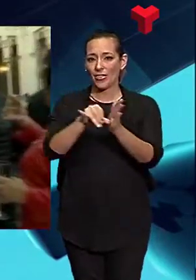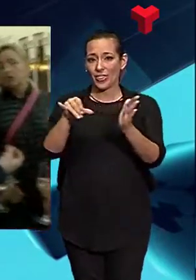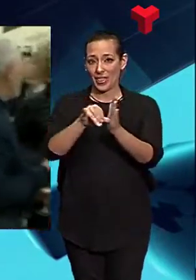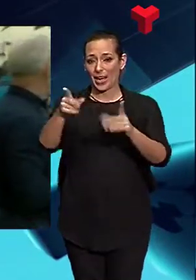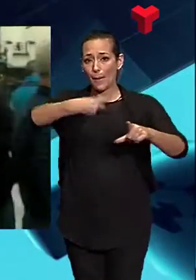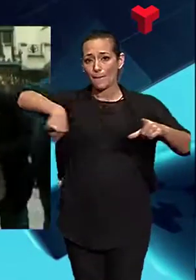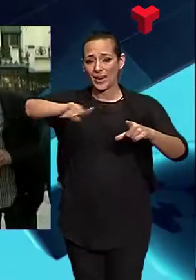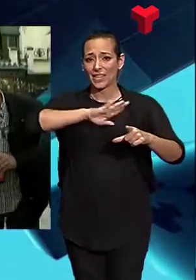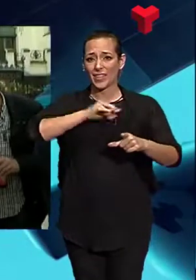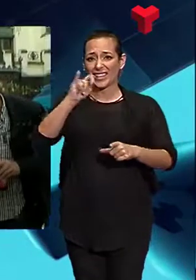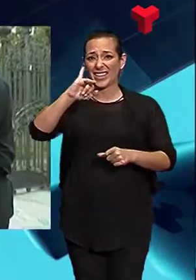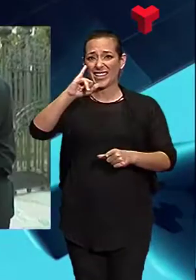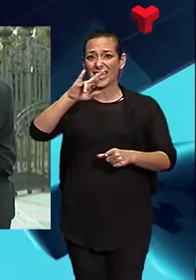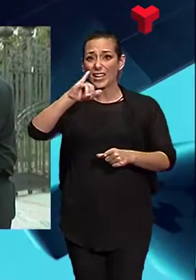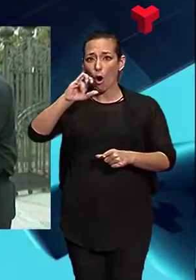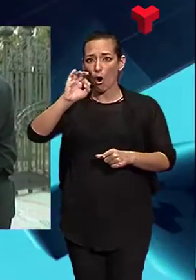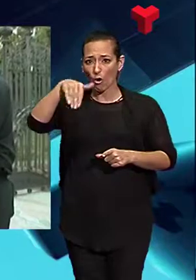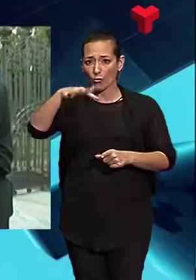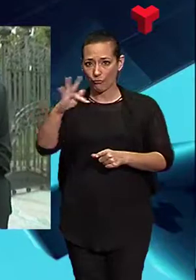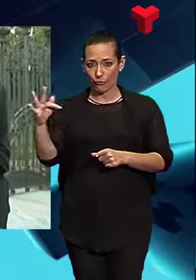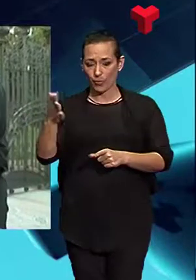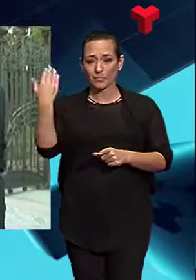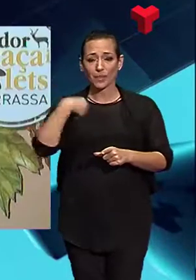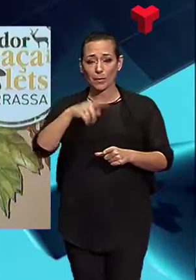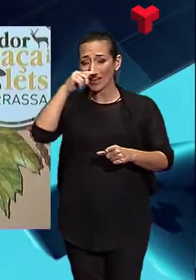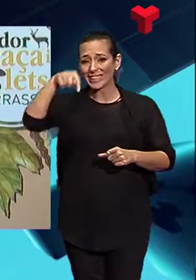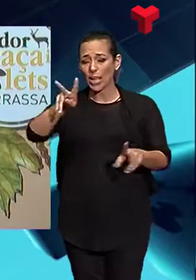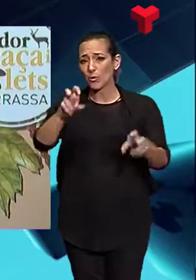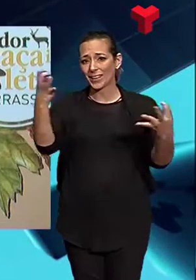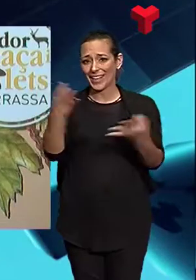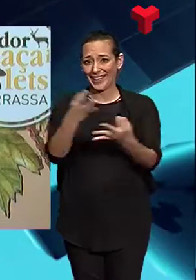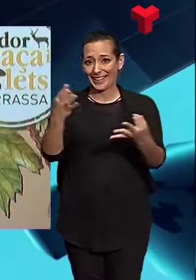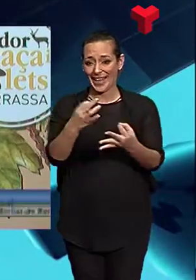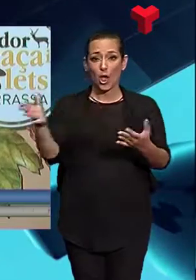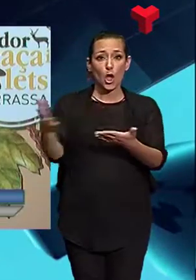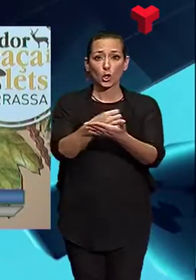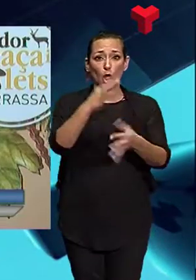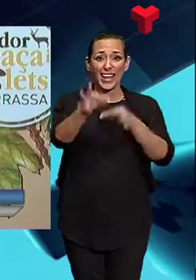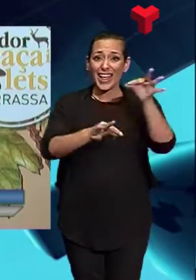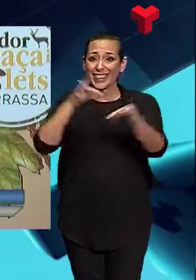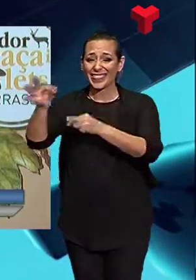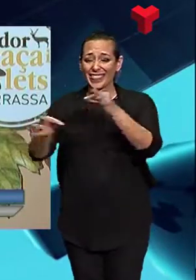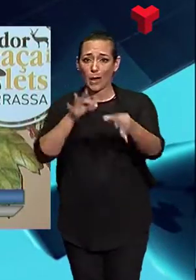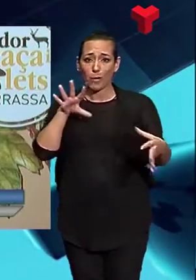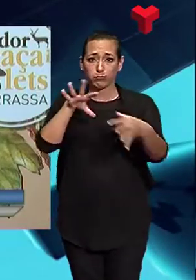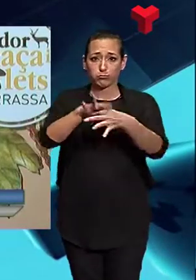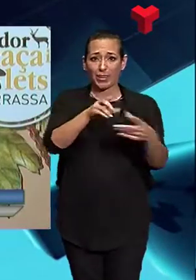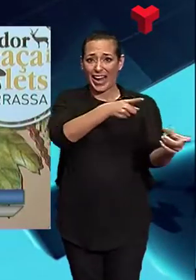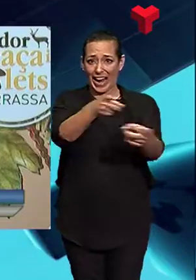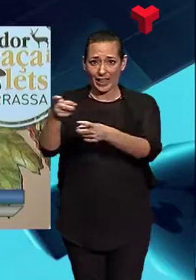any és que totes les parades de la Fira oferiran una etapa de caça. I aquest any el mercat vol fer una cosa diferenciadora,